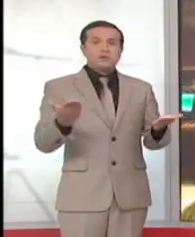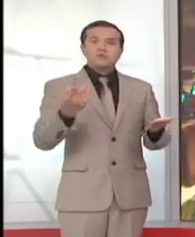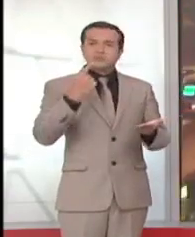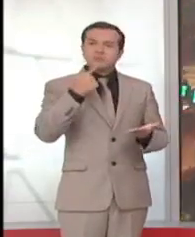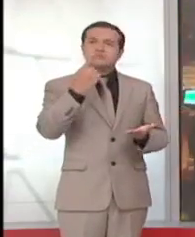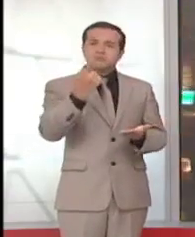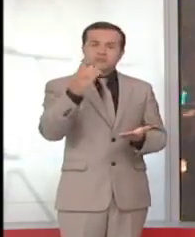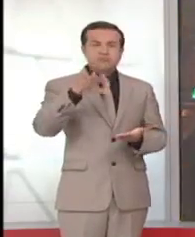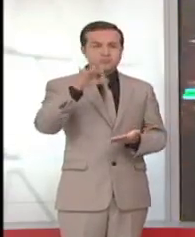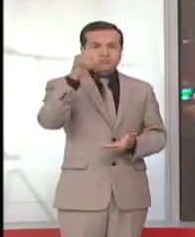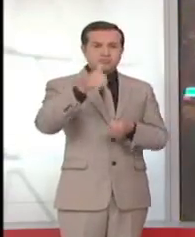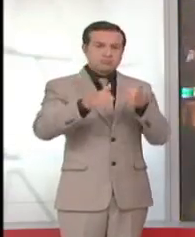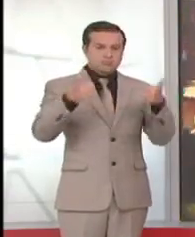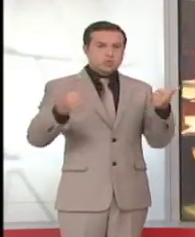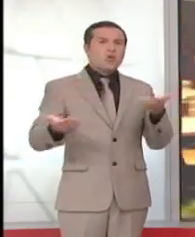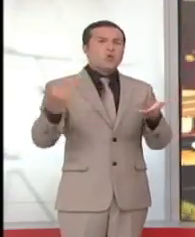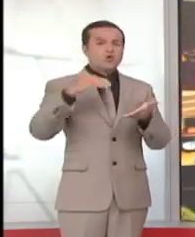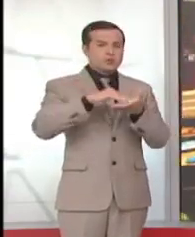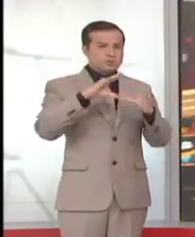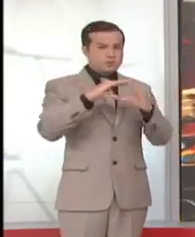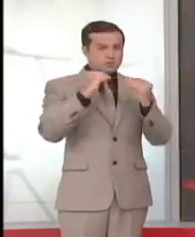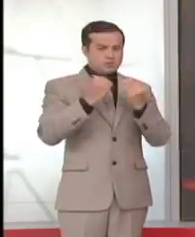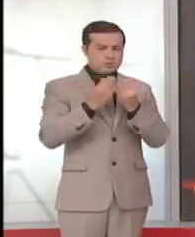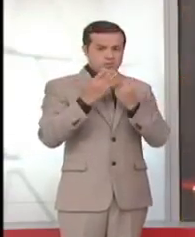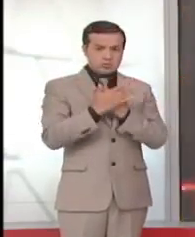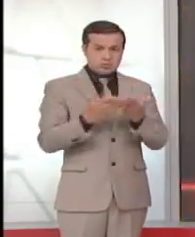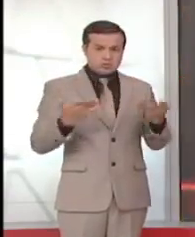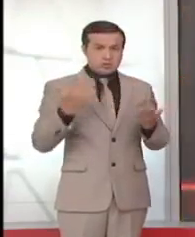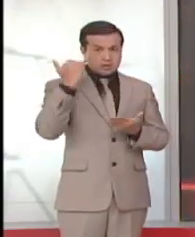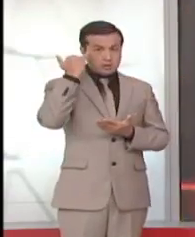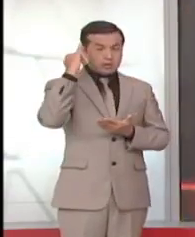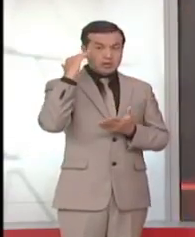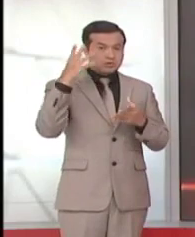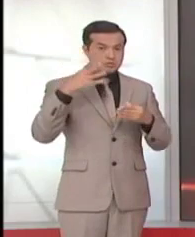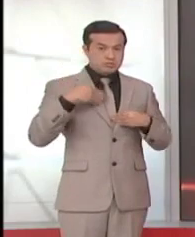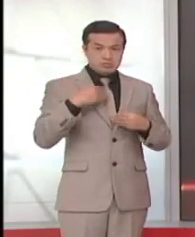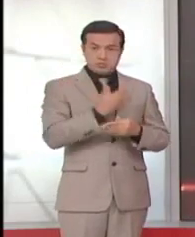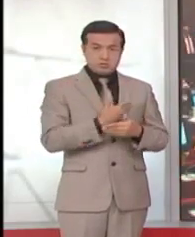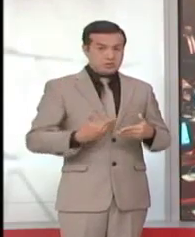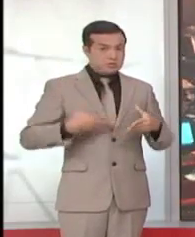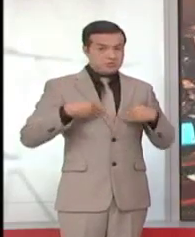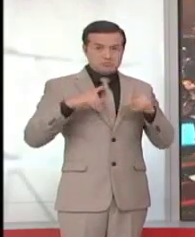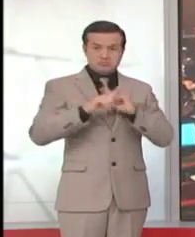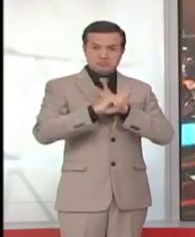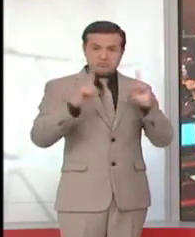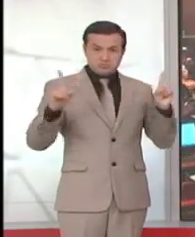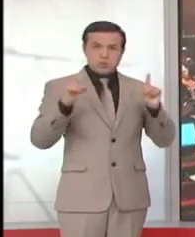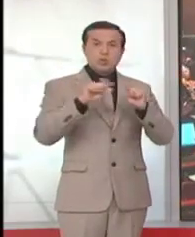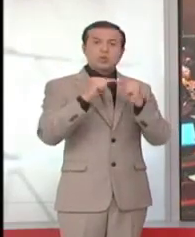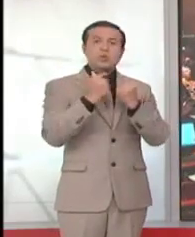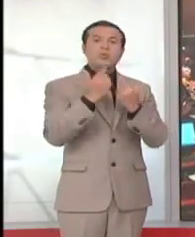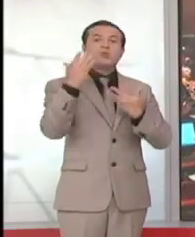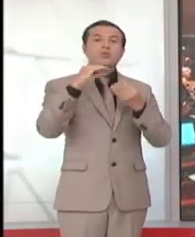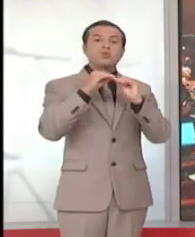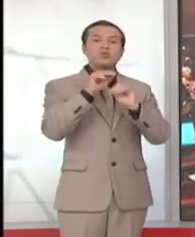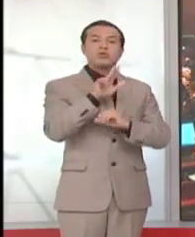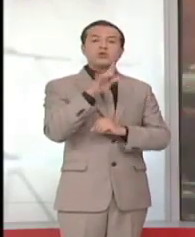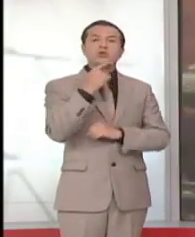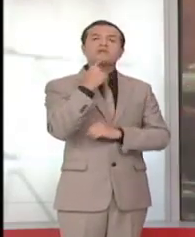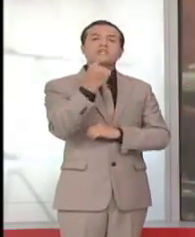elección de autoridades retorne a las comisiones. Iniciativa que fue desechada por la presidencia. Y la réplica en Alianza País fue de Fausto Terán, quien habló de un supuesto pacto